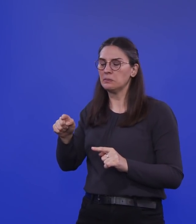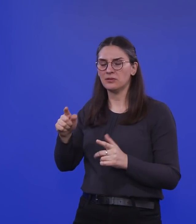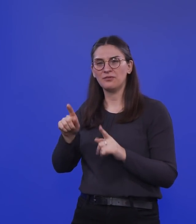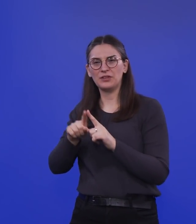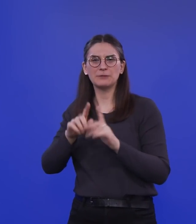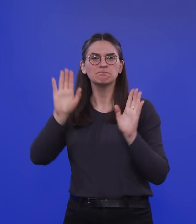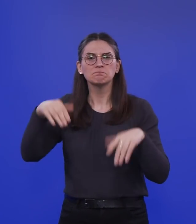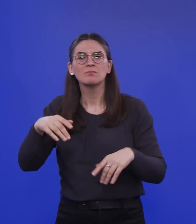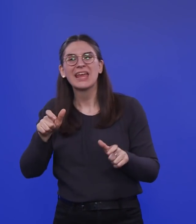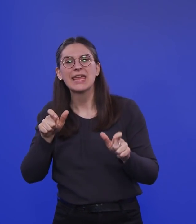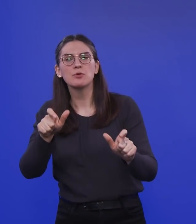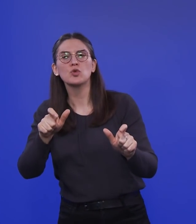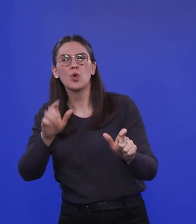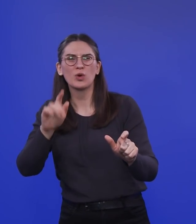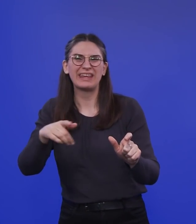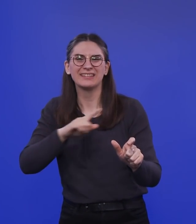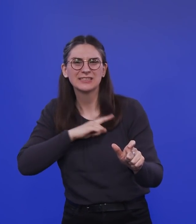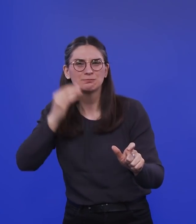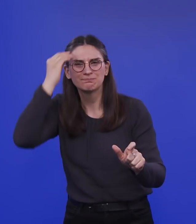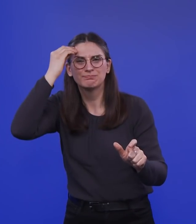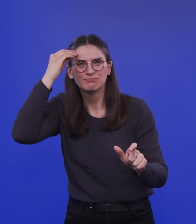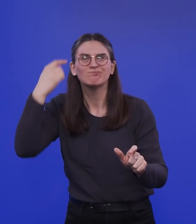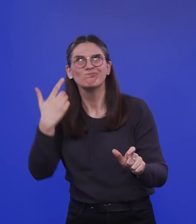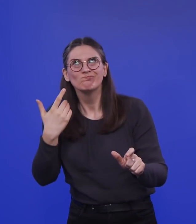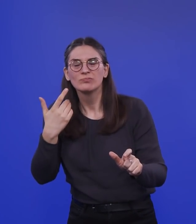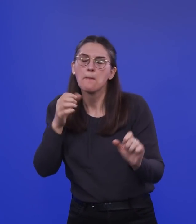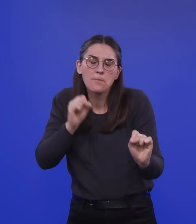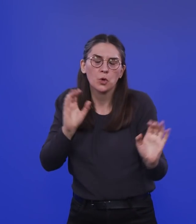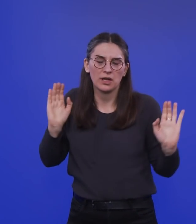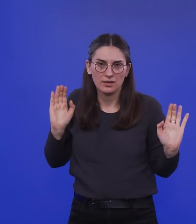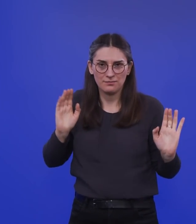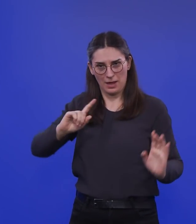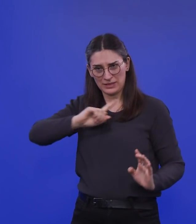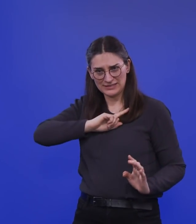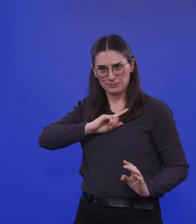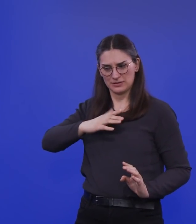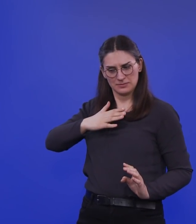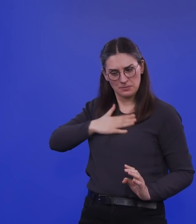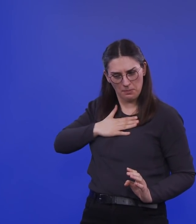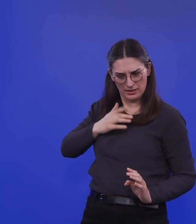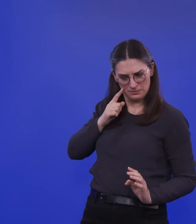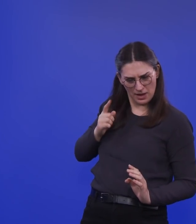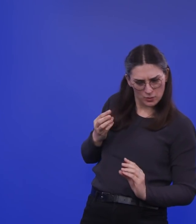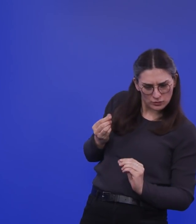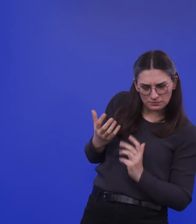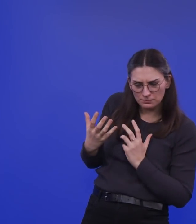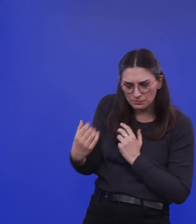Immunologie nicht so stark vor Augen hat, mag sein. Jedenfalls, was ich so ein bisschen manchmal zwischen den Zeilen heraushöre, ist,